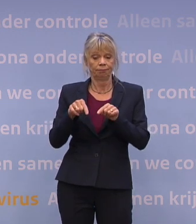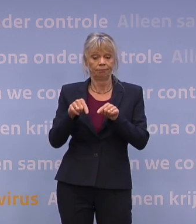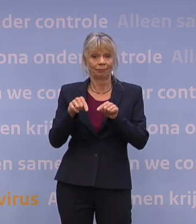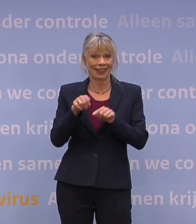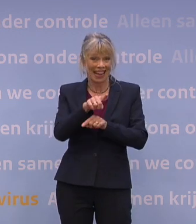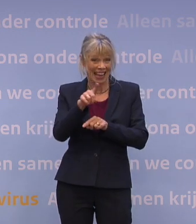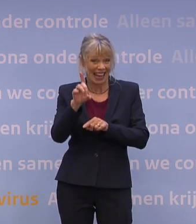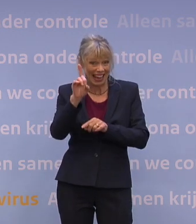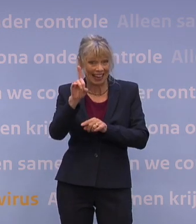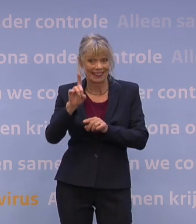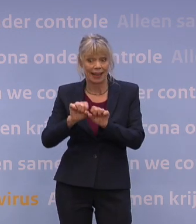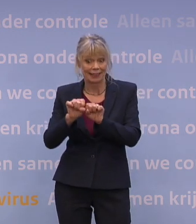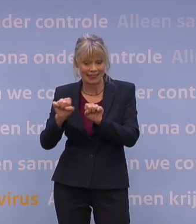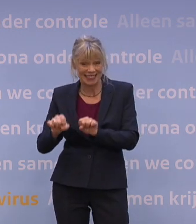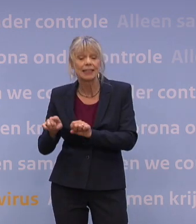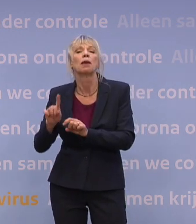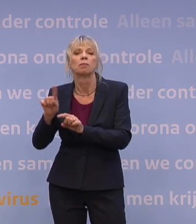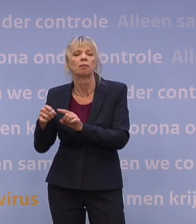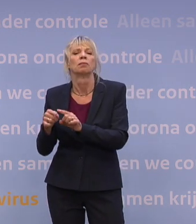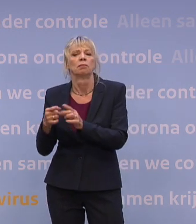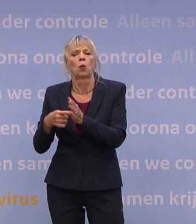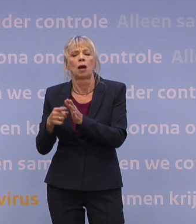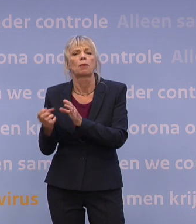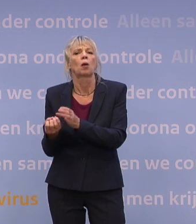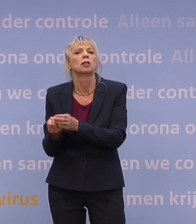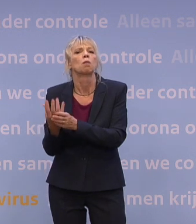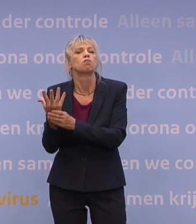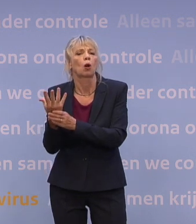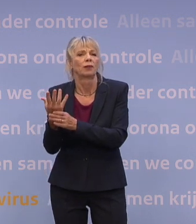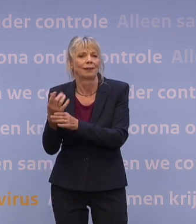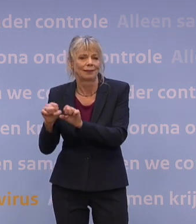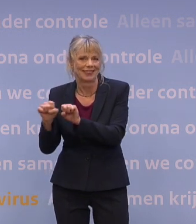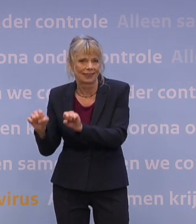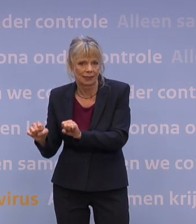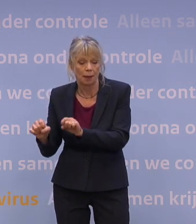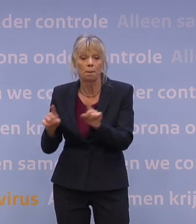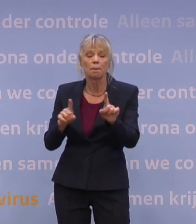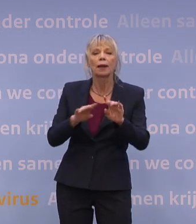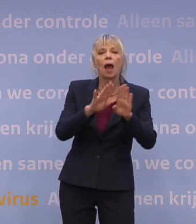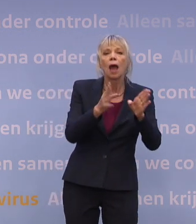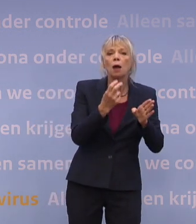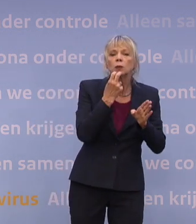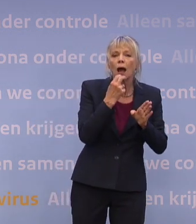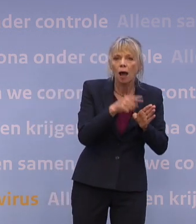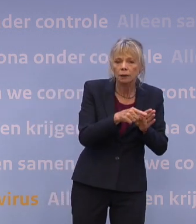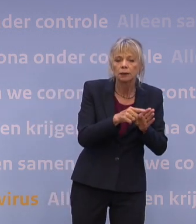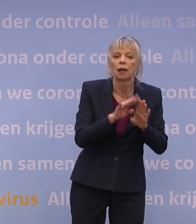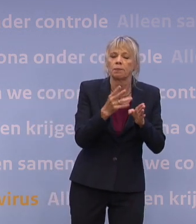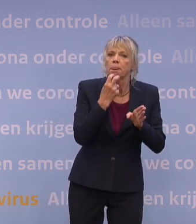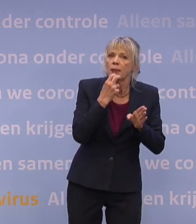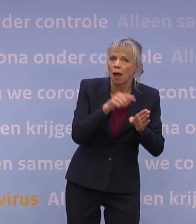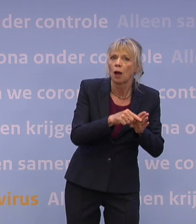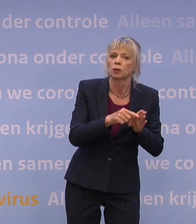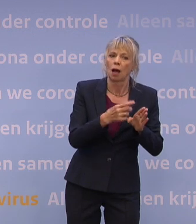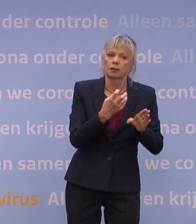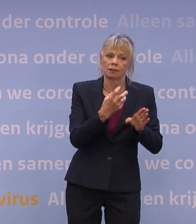Want GGD-systemen zullen ook als bronssysteem worden gebruikt. Daar waar het prikken zijn bijvoorbeeld die door de huisartsen zijn gezet, daar helpen natuurlijk de huisartsen om zo snel mogelijk